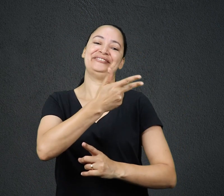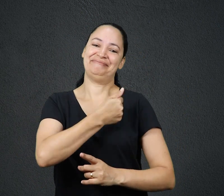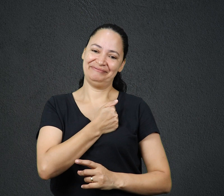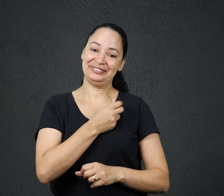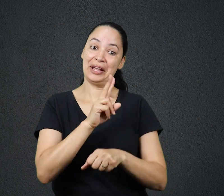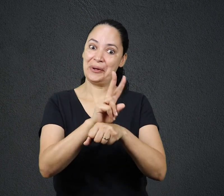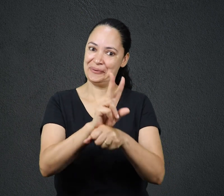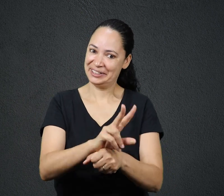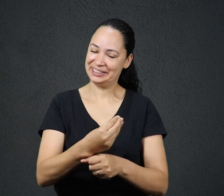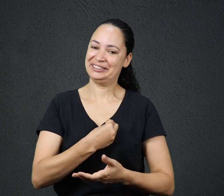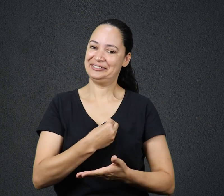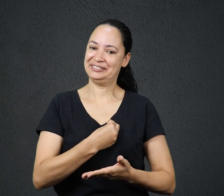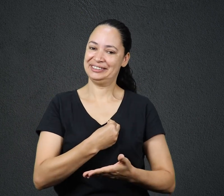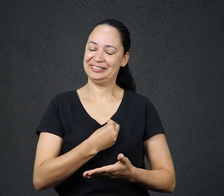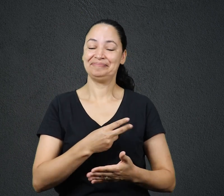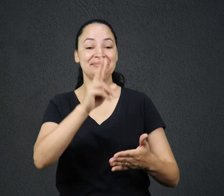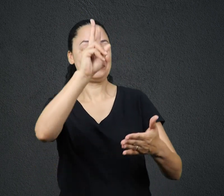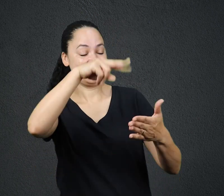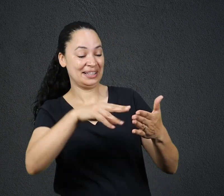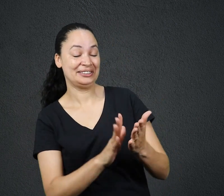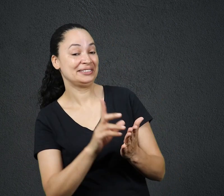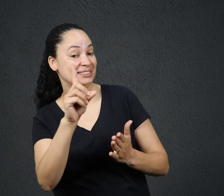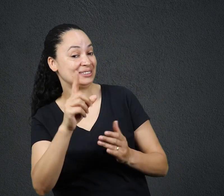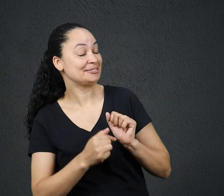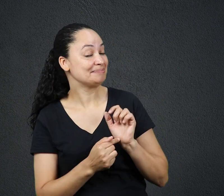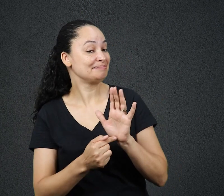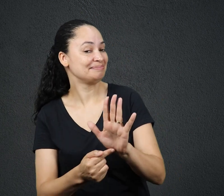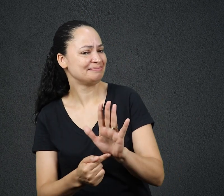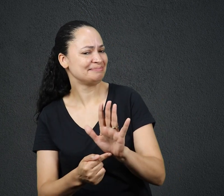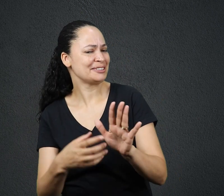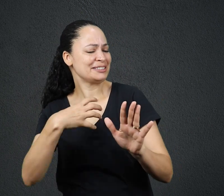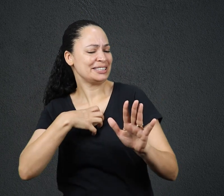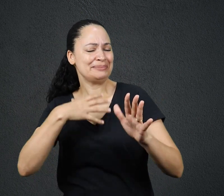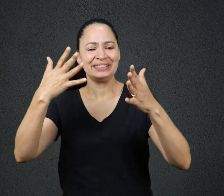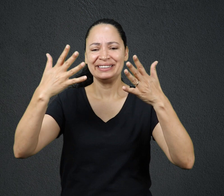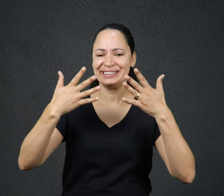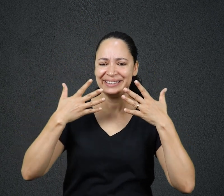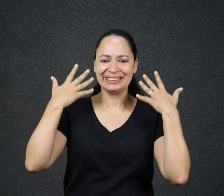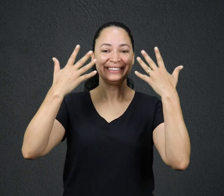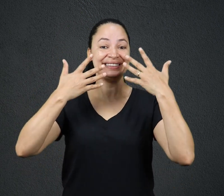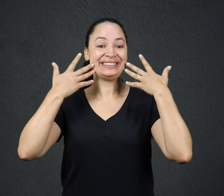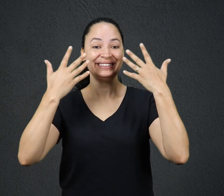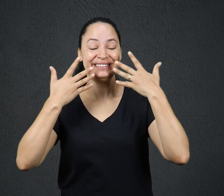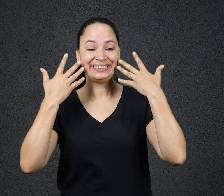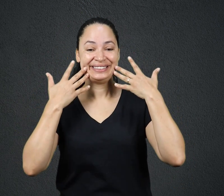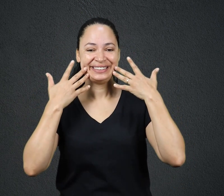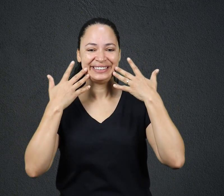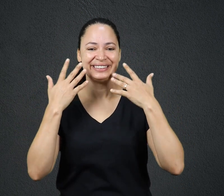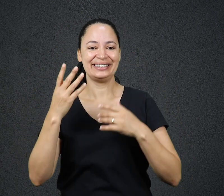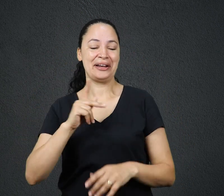sua nova vida Na leitura bíblica de hoje, mostra com que alegria e expectativa ansiava para entrar